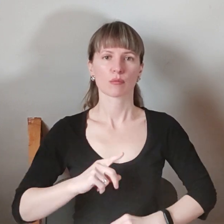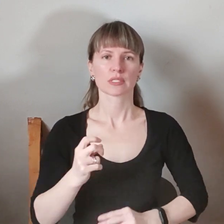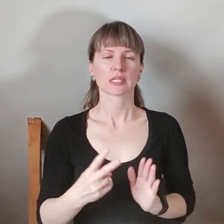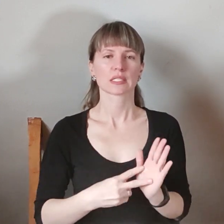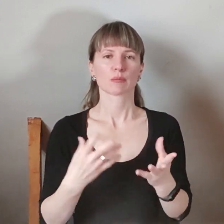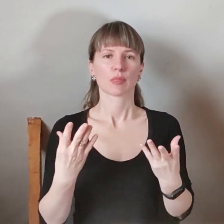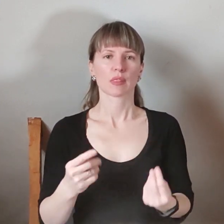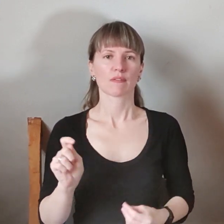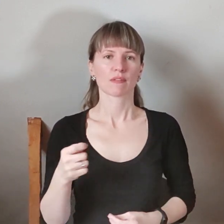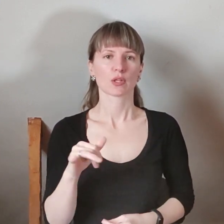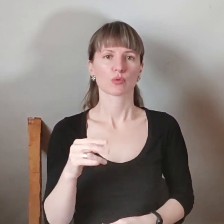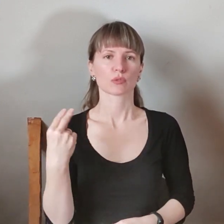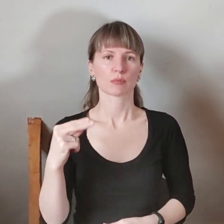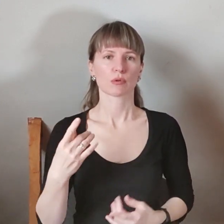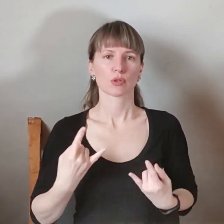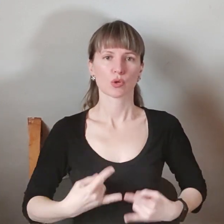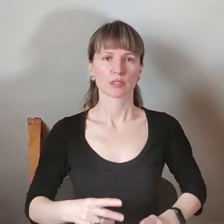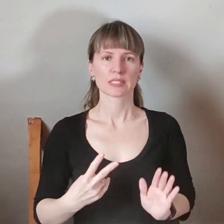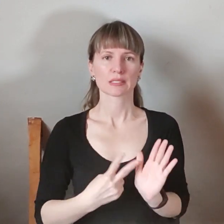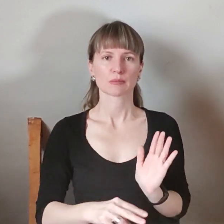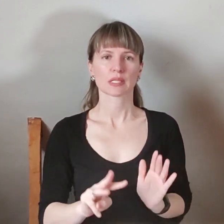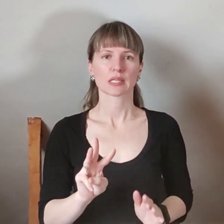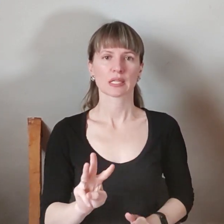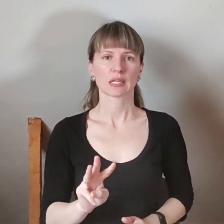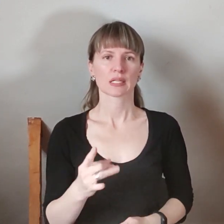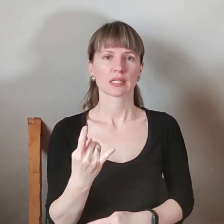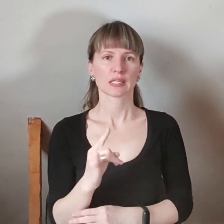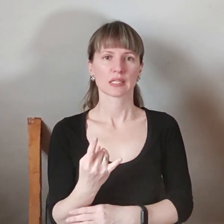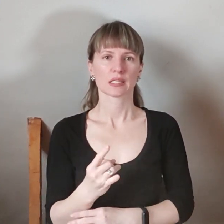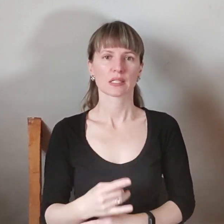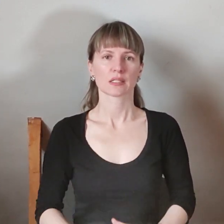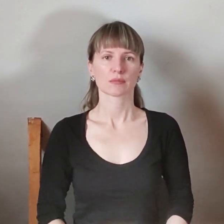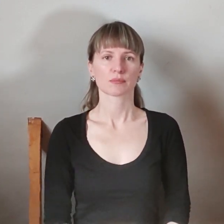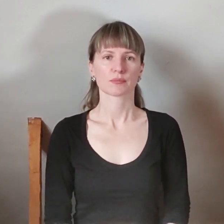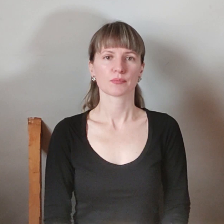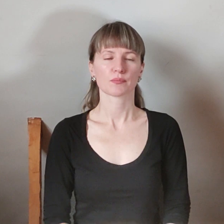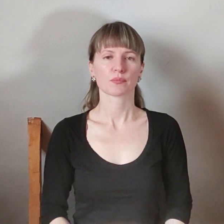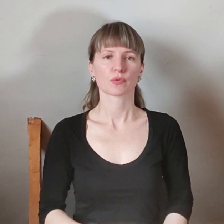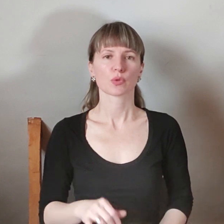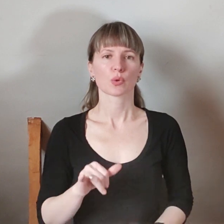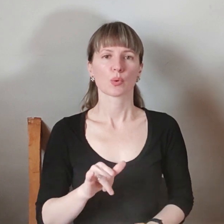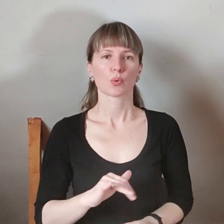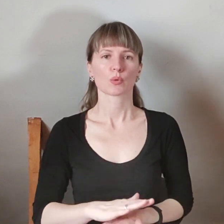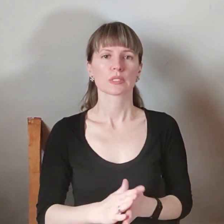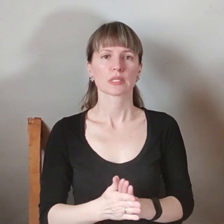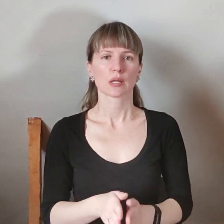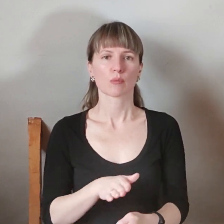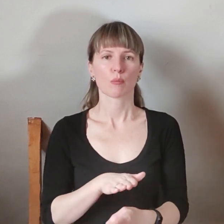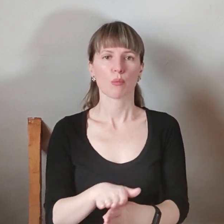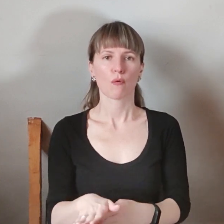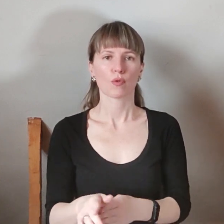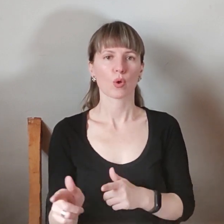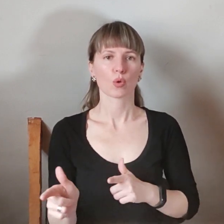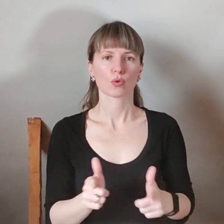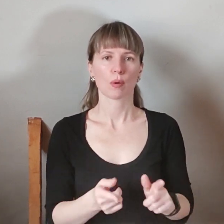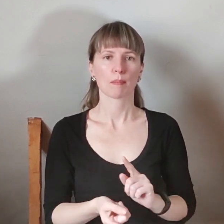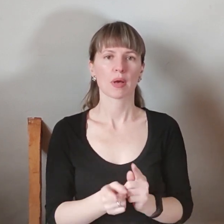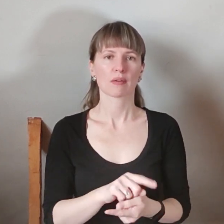війни у Запорізжі народилося 73 дитини. У стану повної готовності переведені спеціалізовані